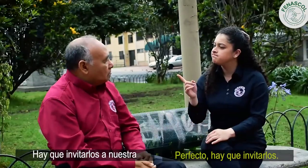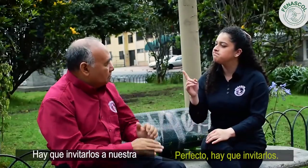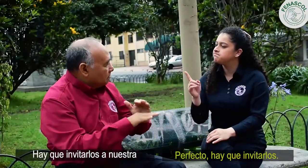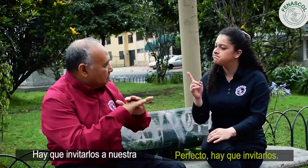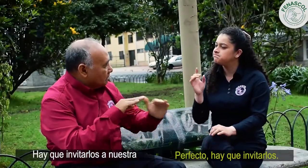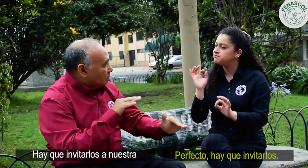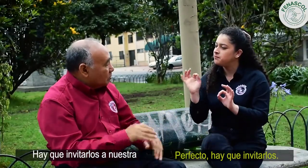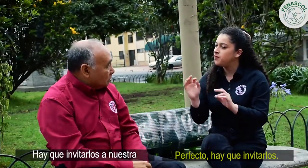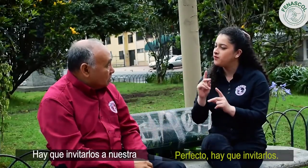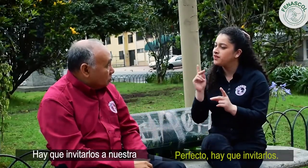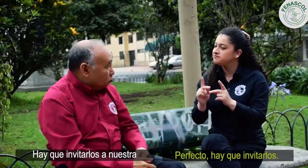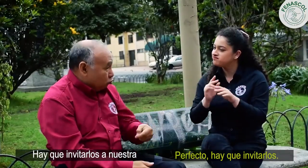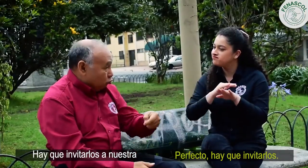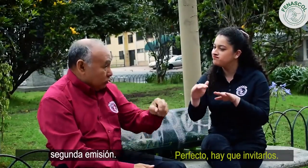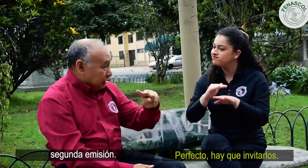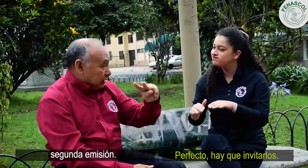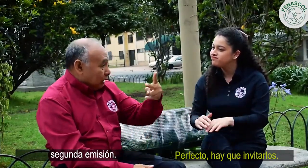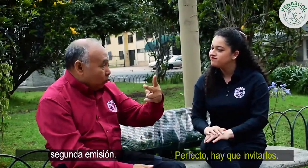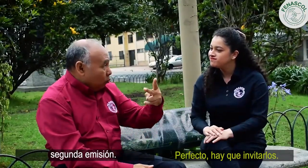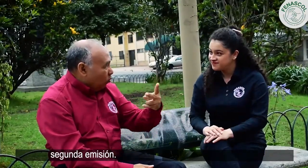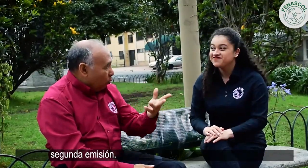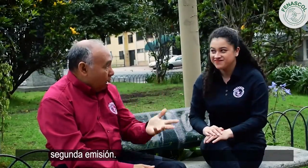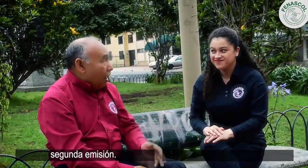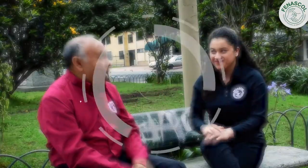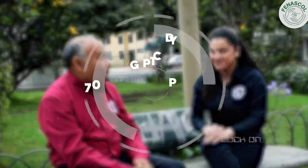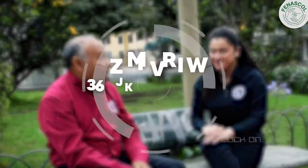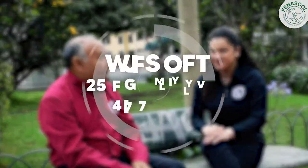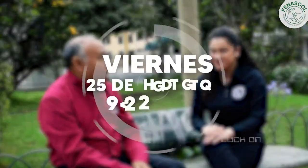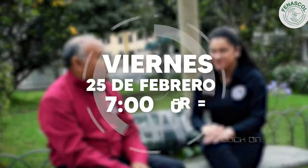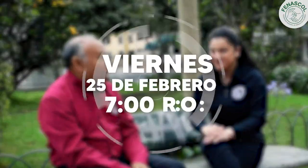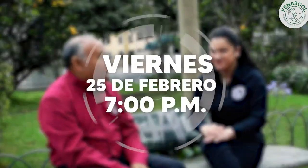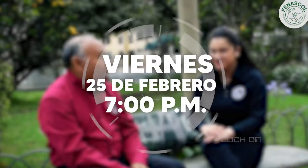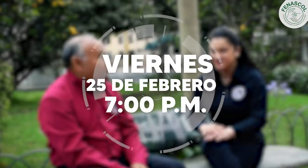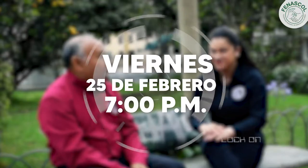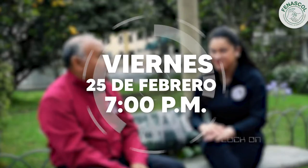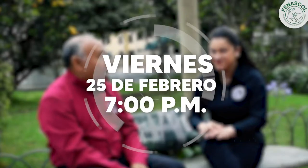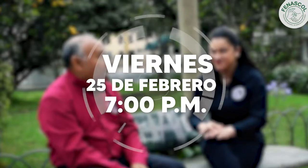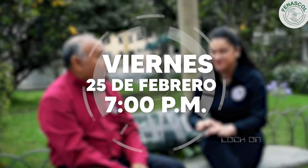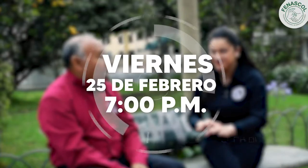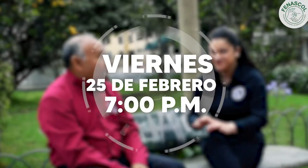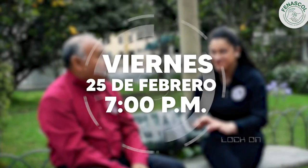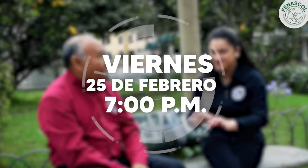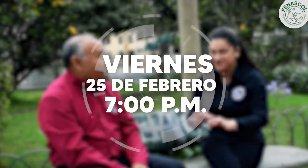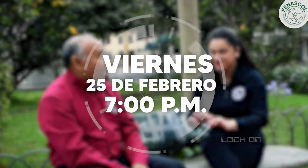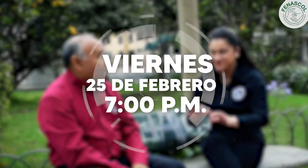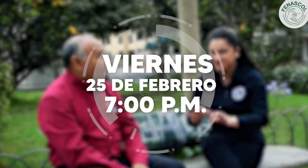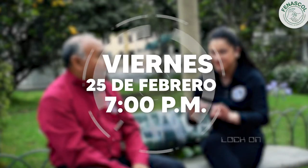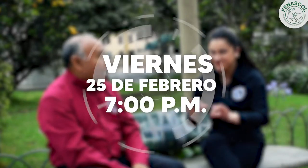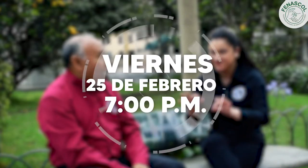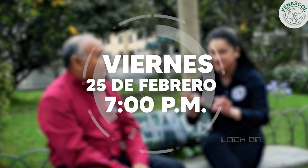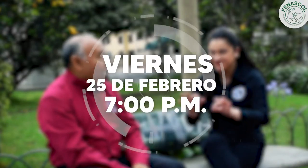perfecto hay que invitarlos a nuestra segunda emisión viernes 25 de febrero 7 pm